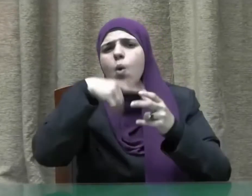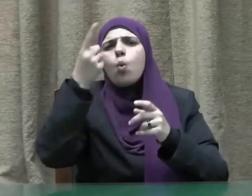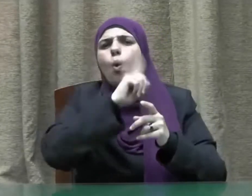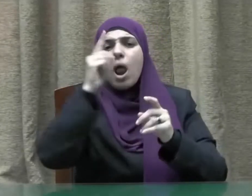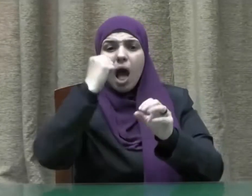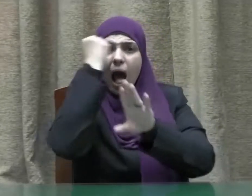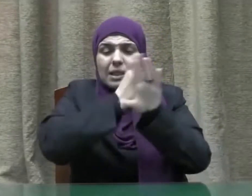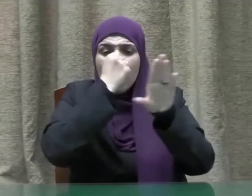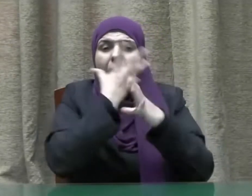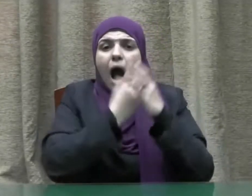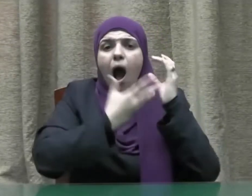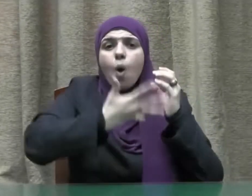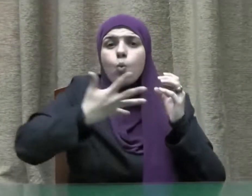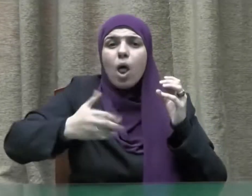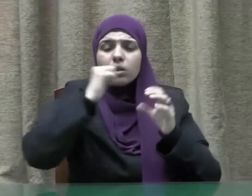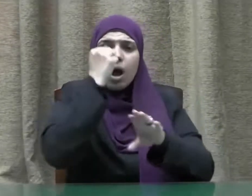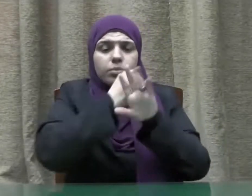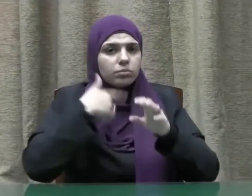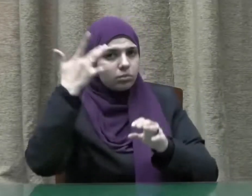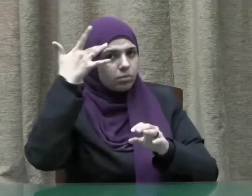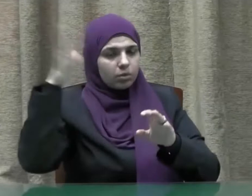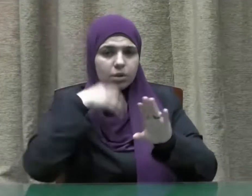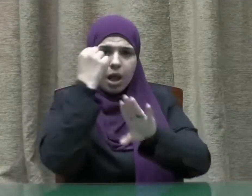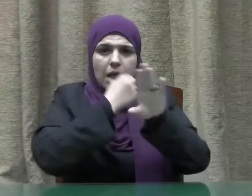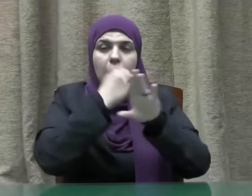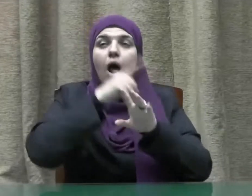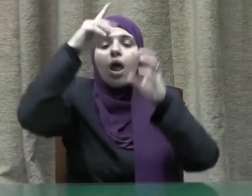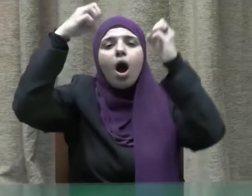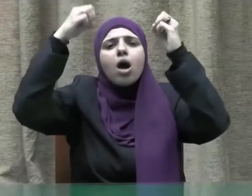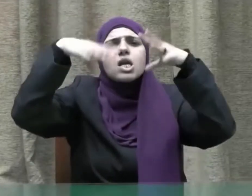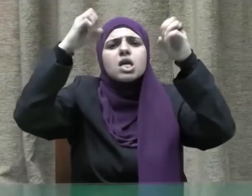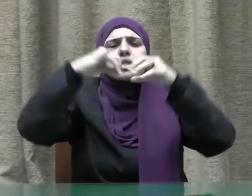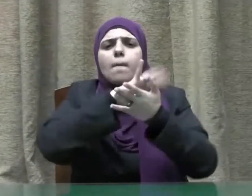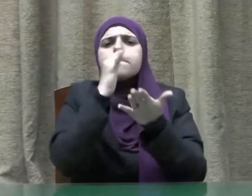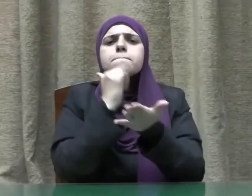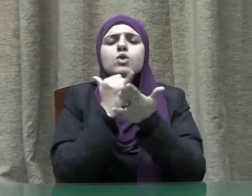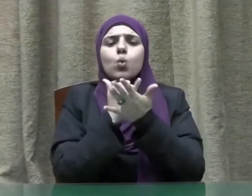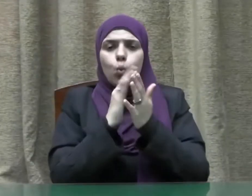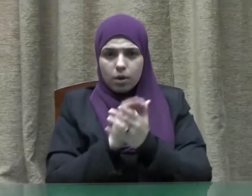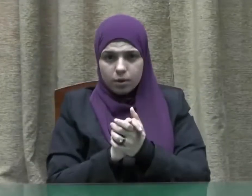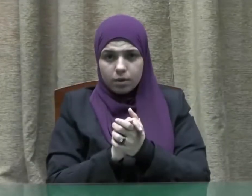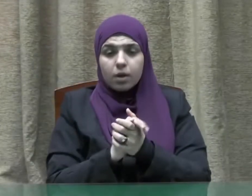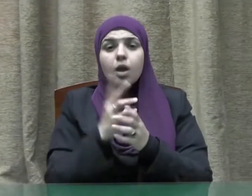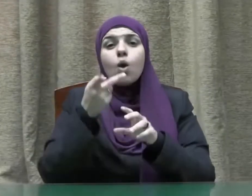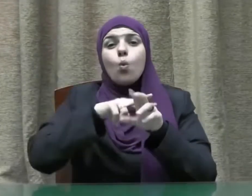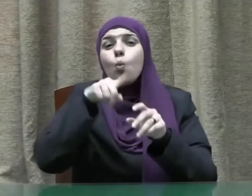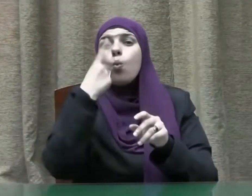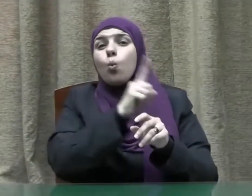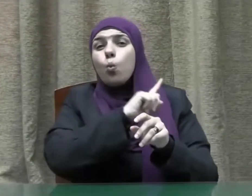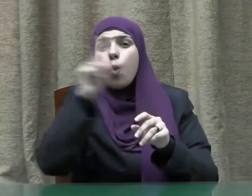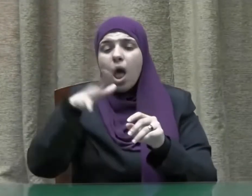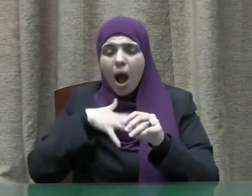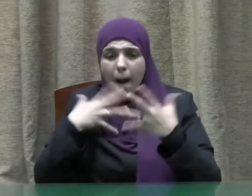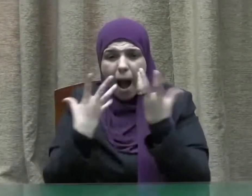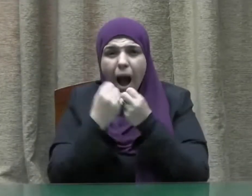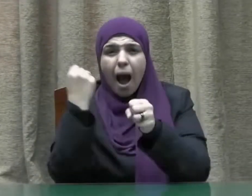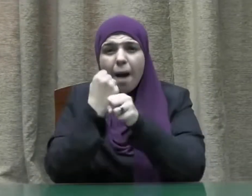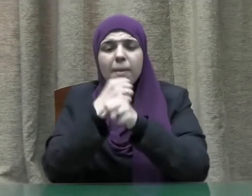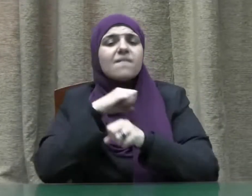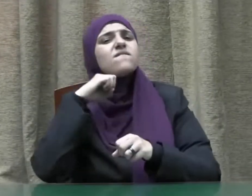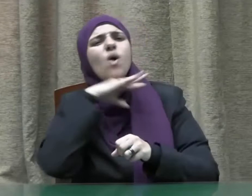تقتلوا أولادكم من إملاق نحن نرزقكم وإياهم ولا تقربوا الفواحش